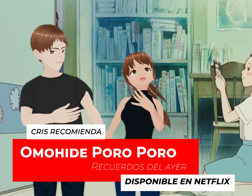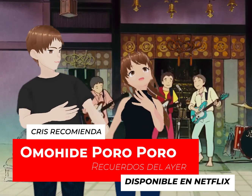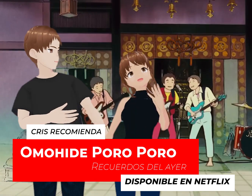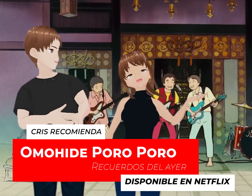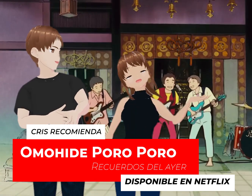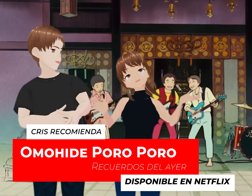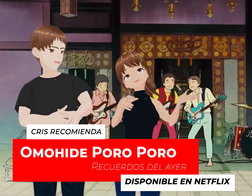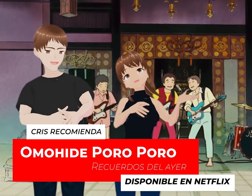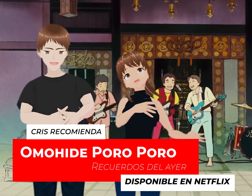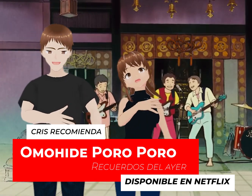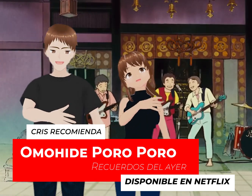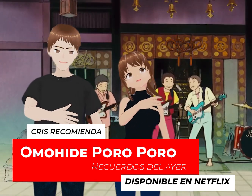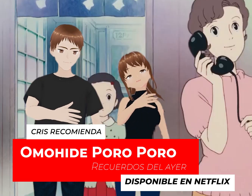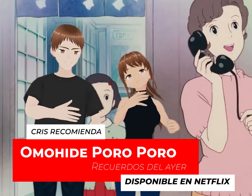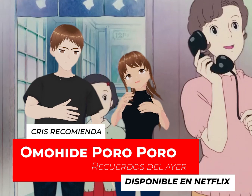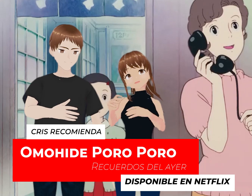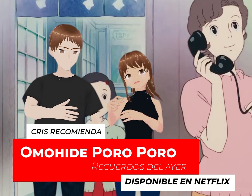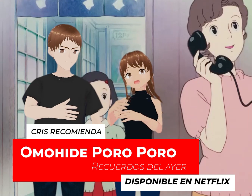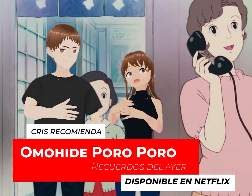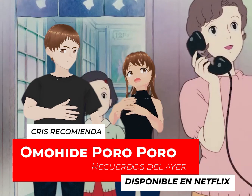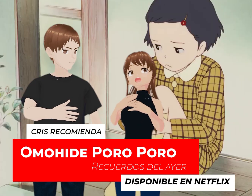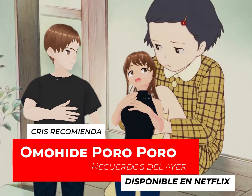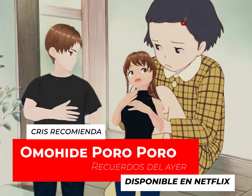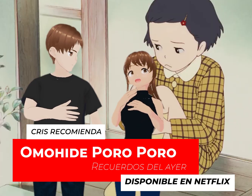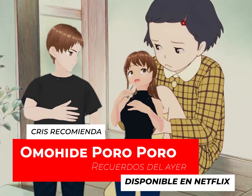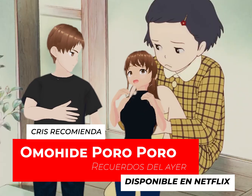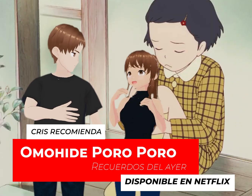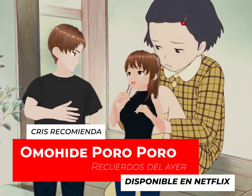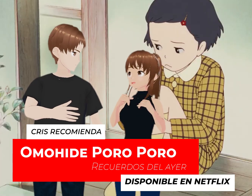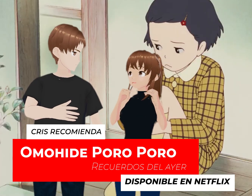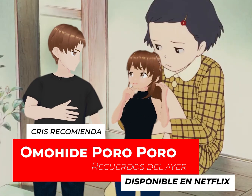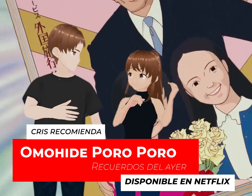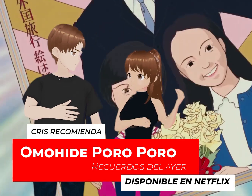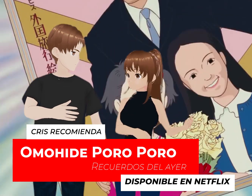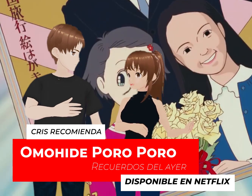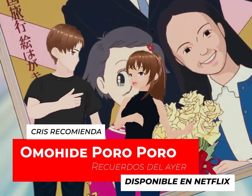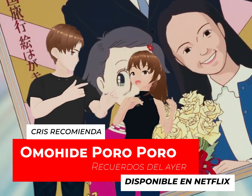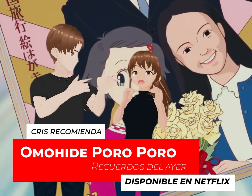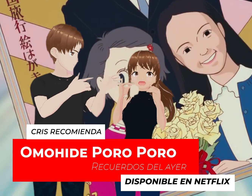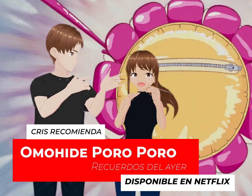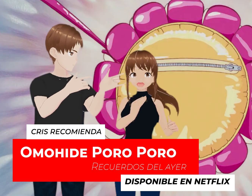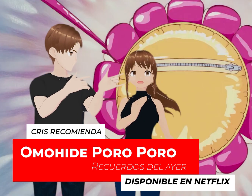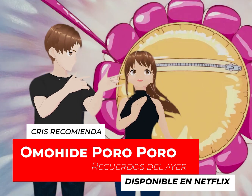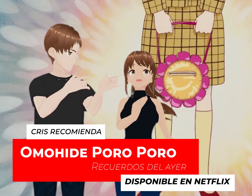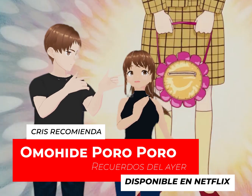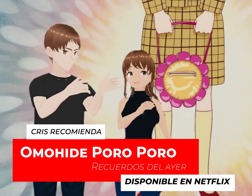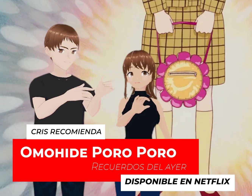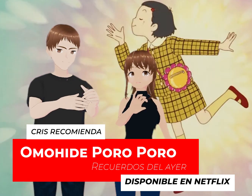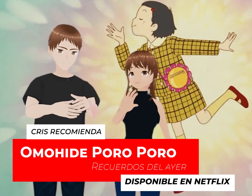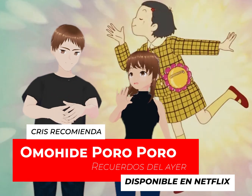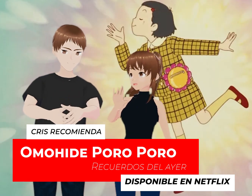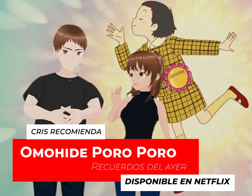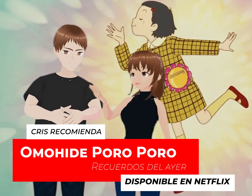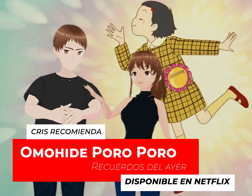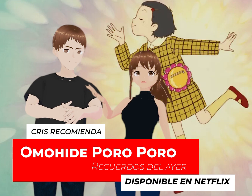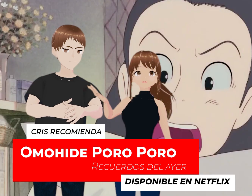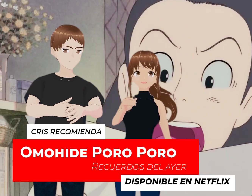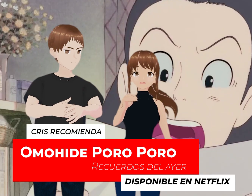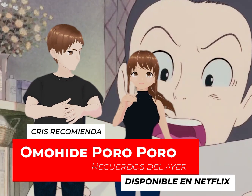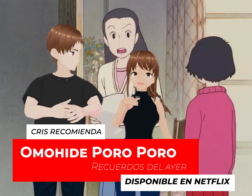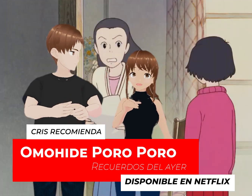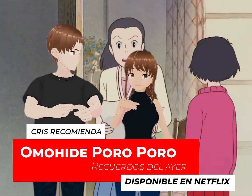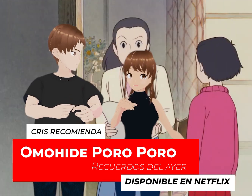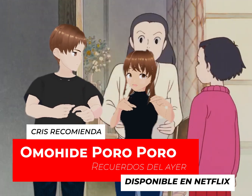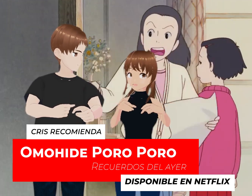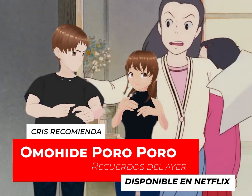tiene que decidir Hacia dónde quiere llevar su vida La escena de los créditos Literal de los créditos No es poscréditos Es